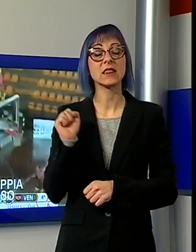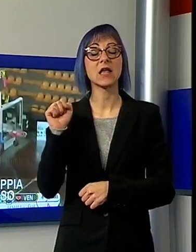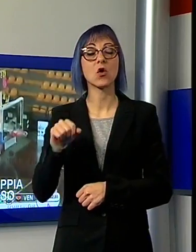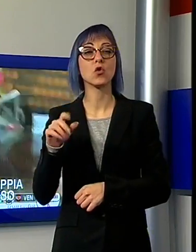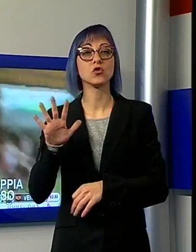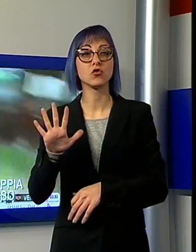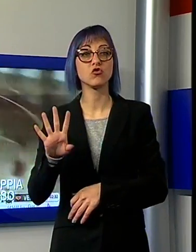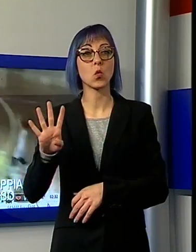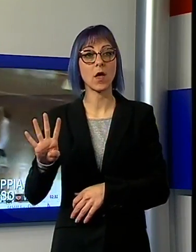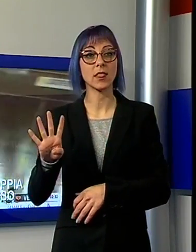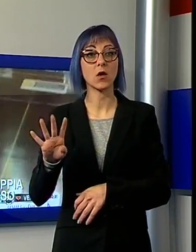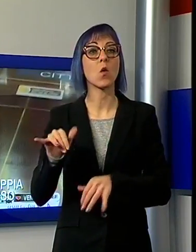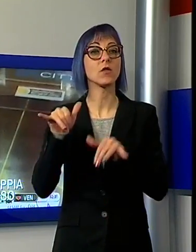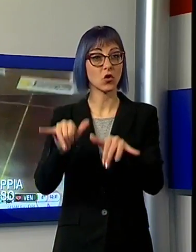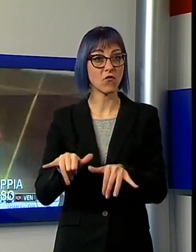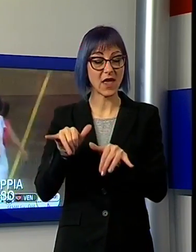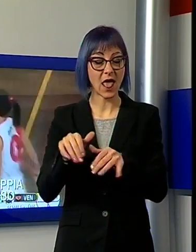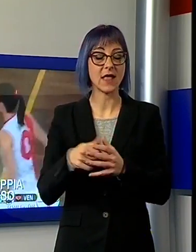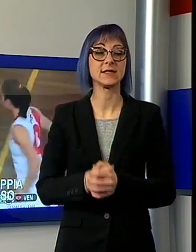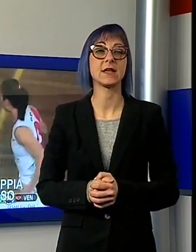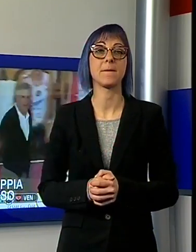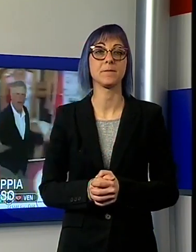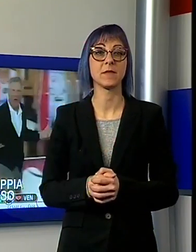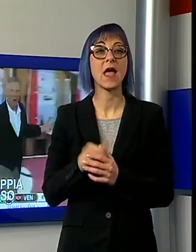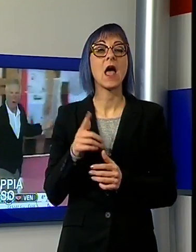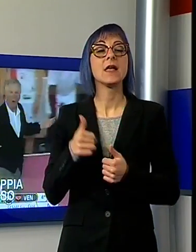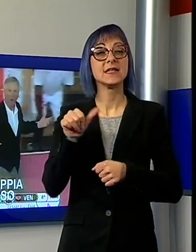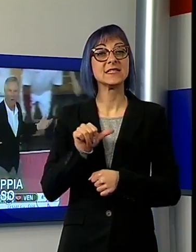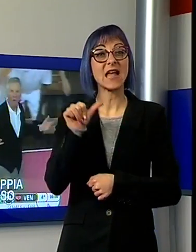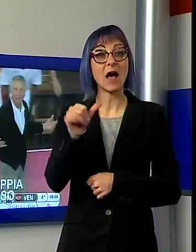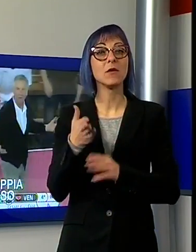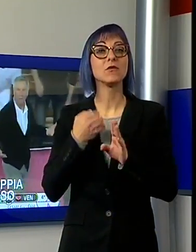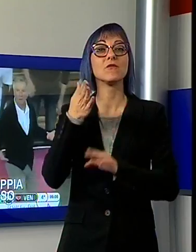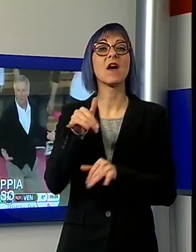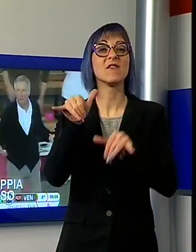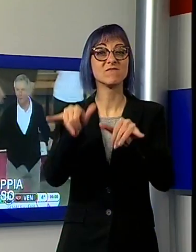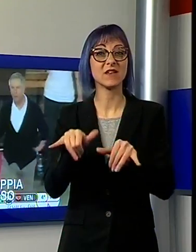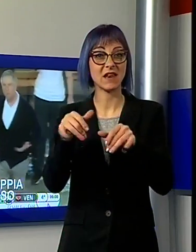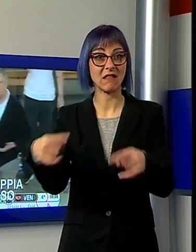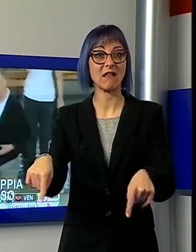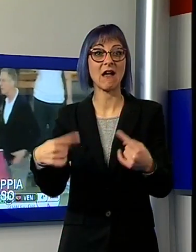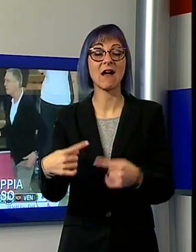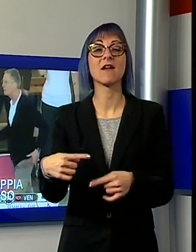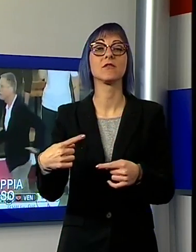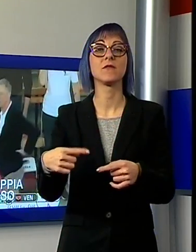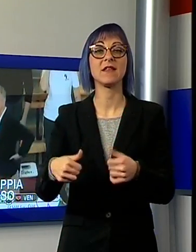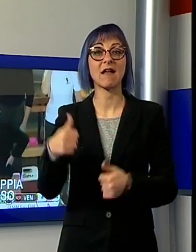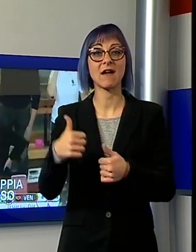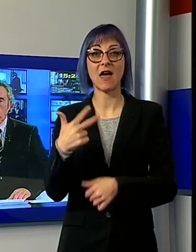Venezia. Sabato gara 3 sul campo delle Venete, nell'altra semifinale Schio-Ragusa sono sull'1-1.